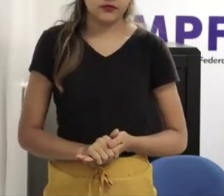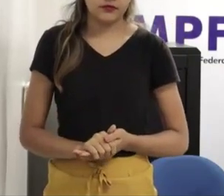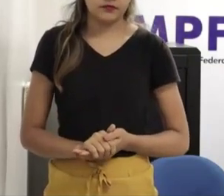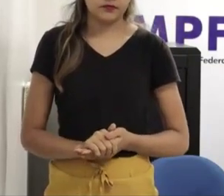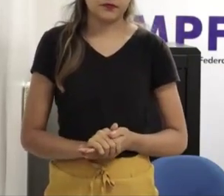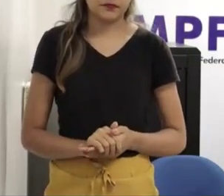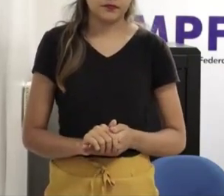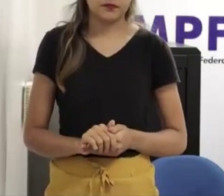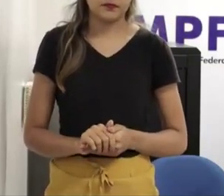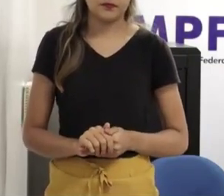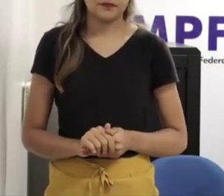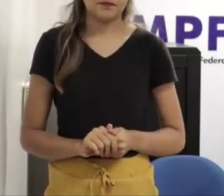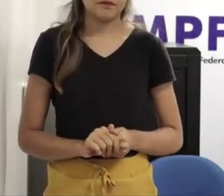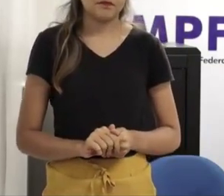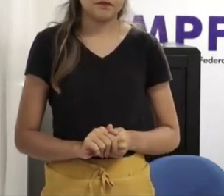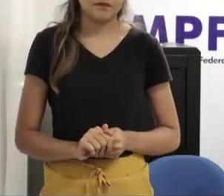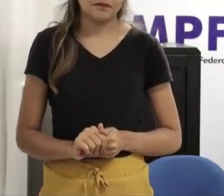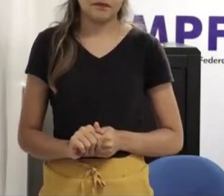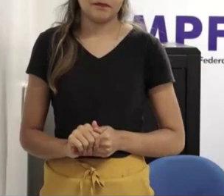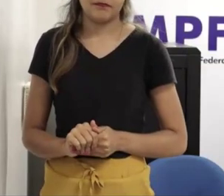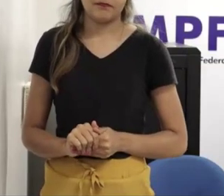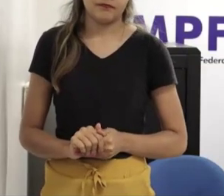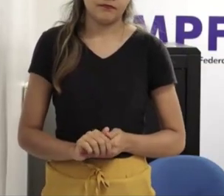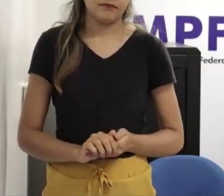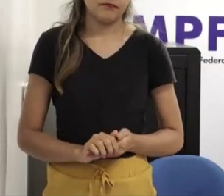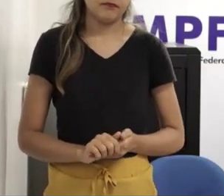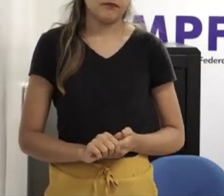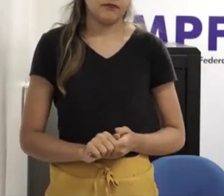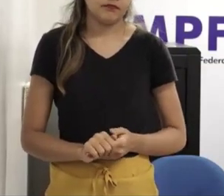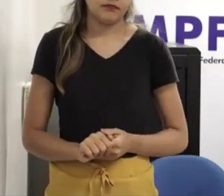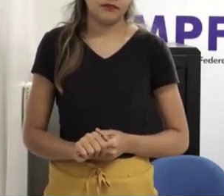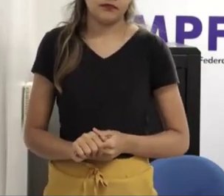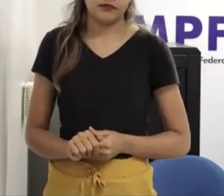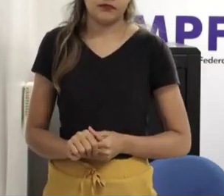julgamento e conduzir as pessoas a uma determinada opinião né